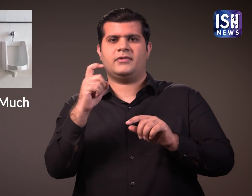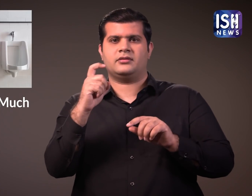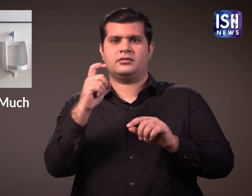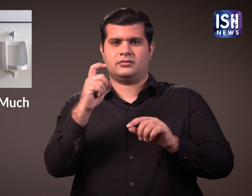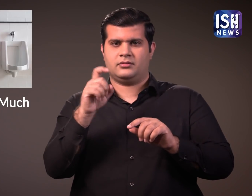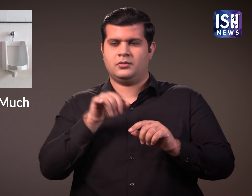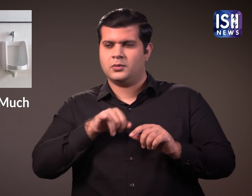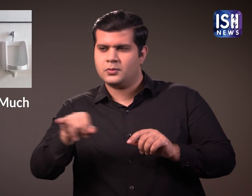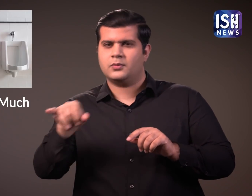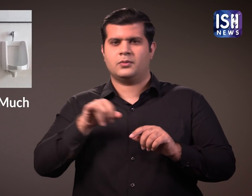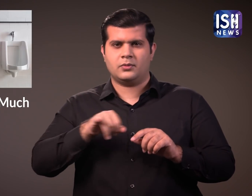बार पेशाप करता है